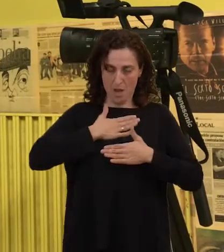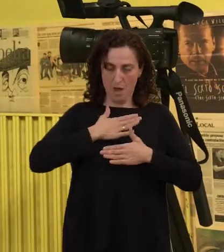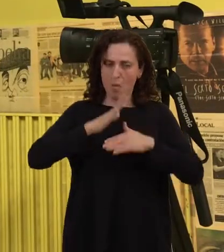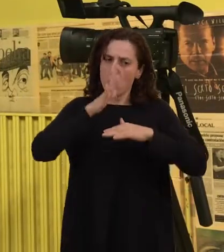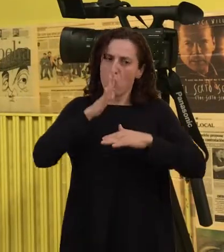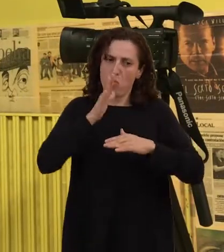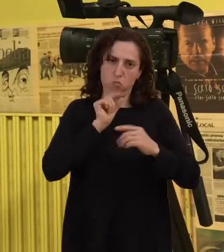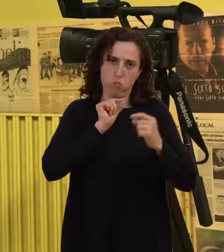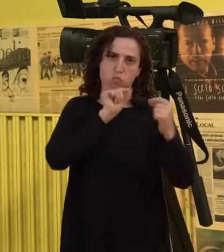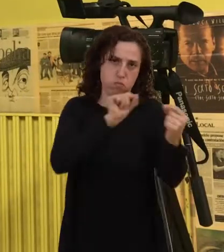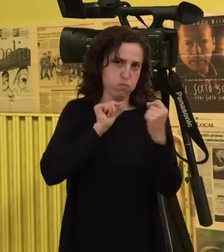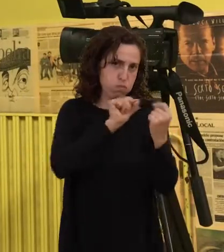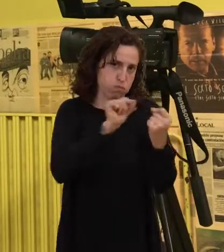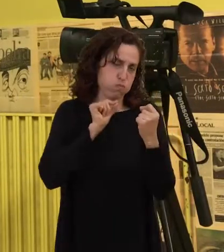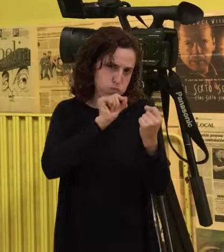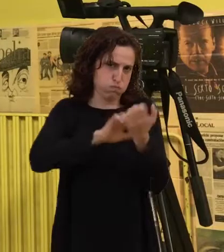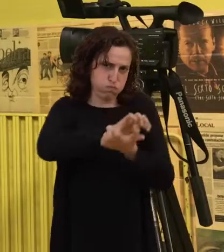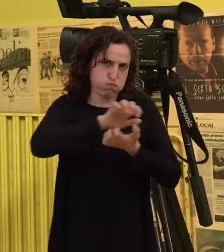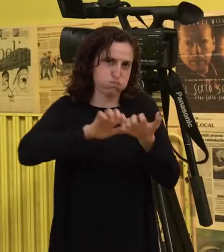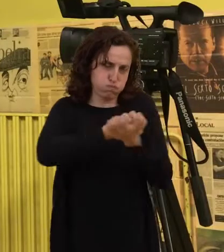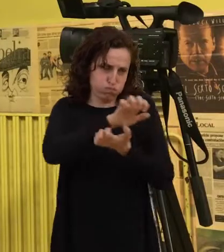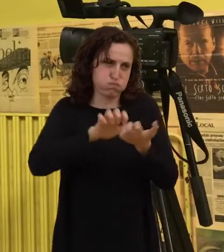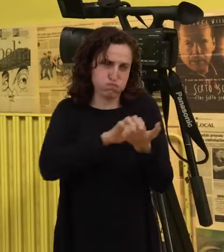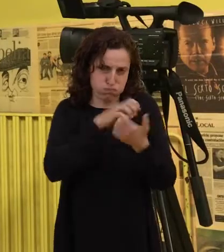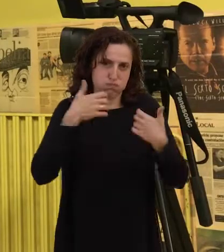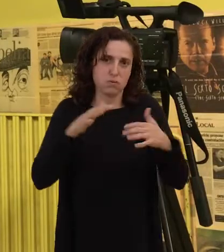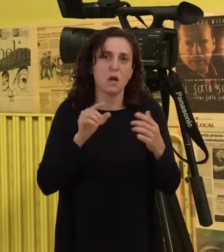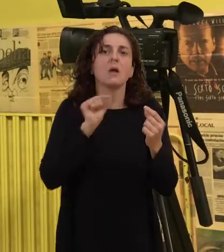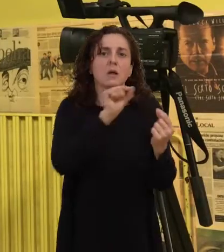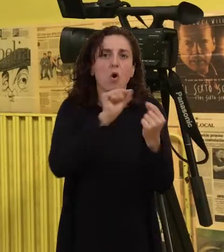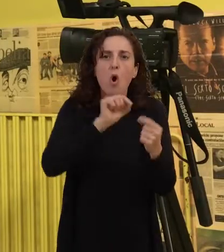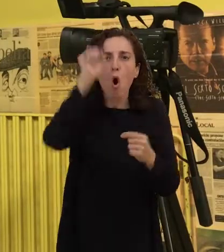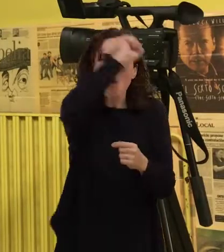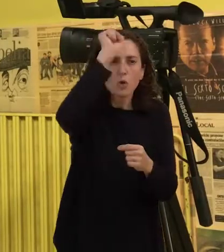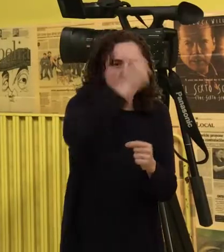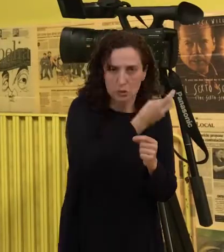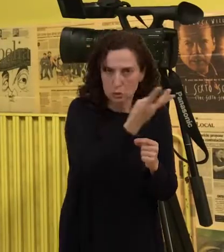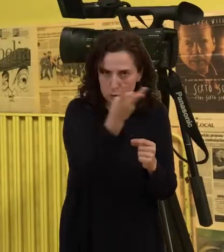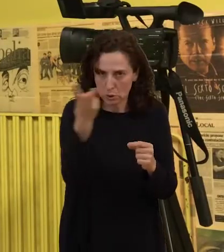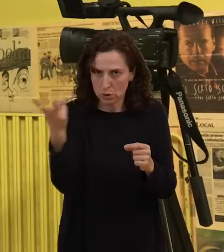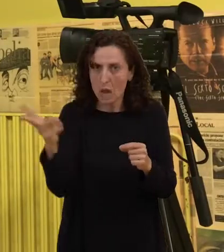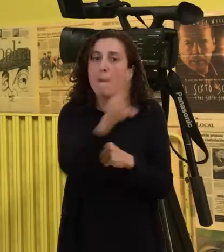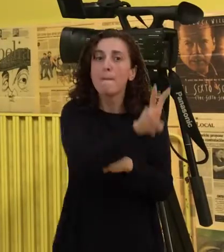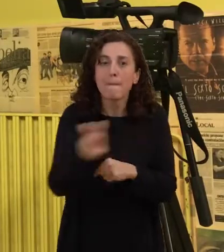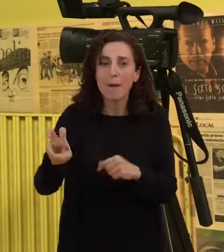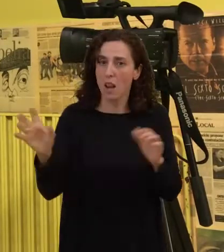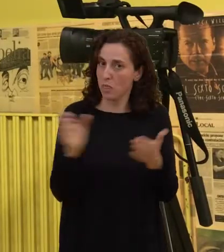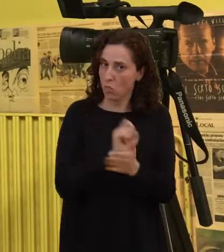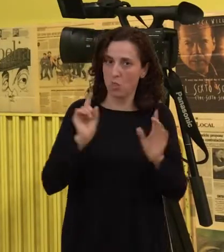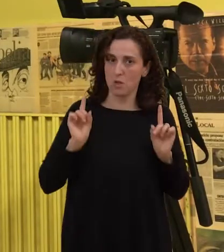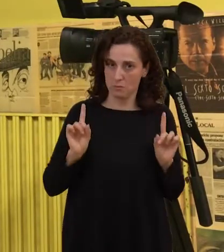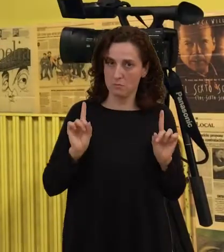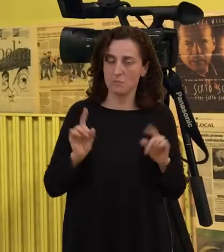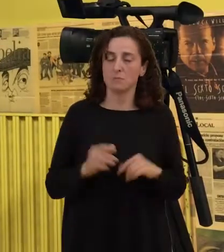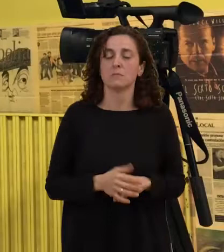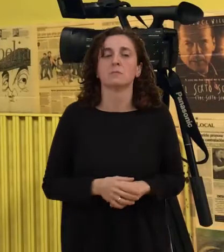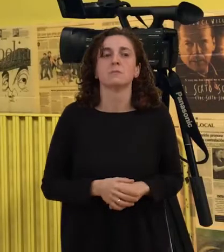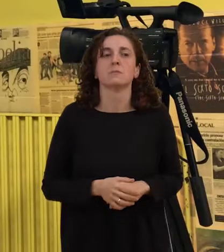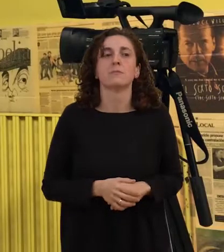e hai distintas opiniónes, todas moi válidas ao respecto. A comunicación